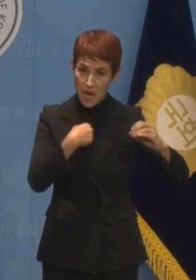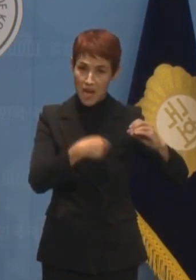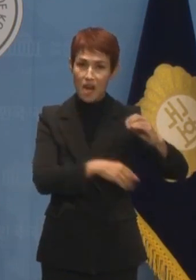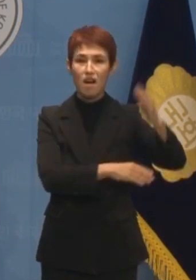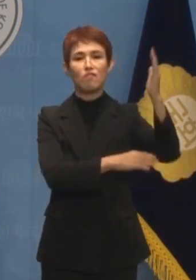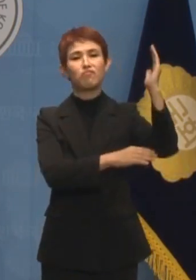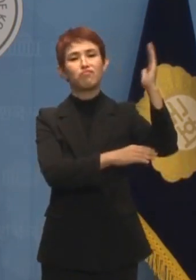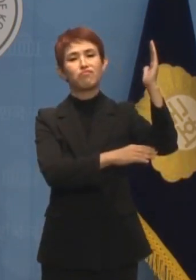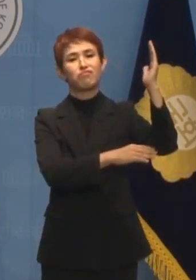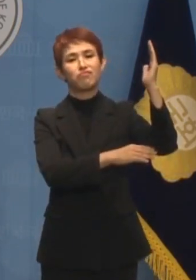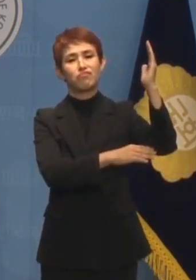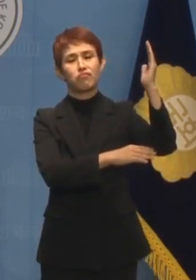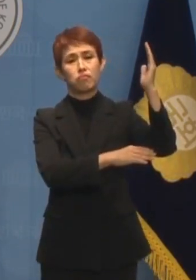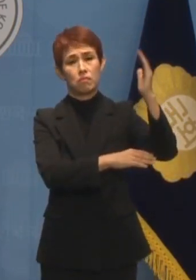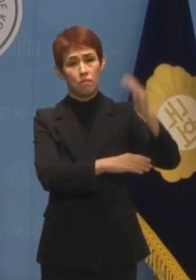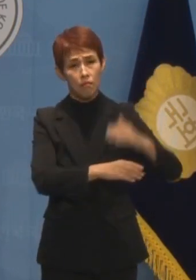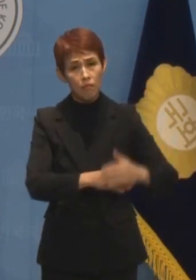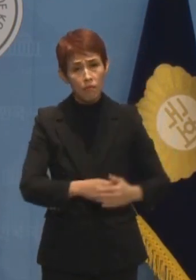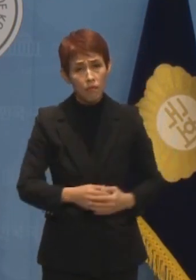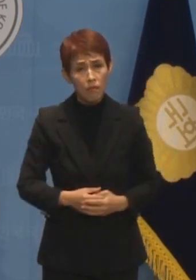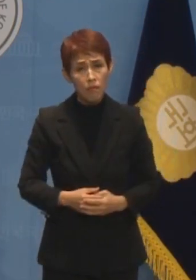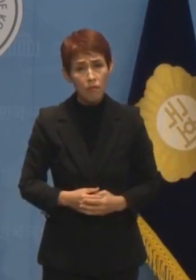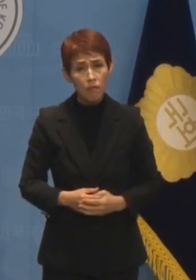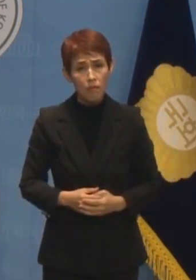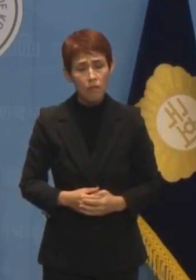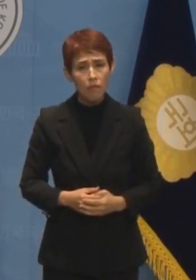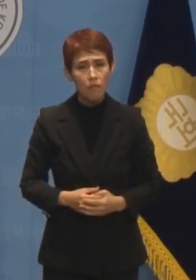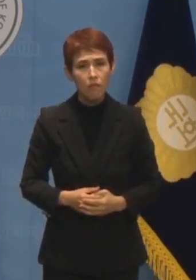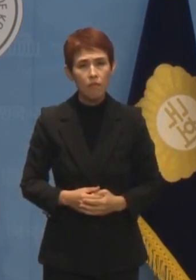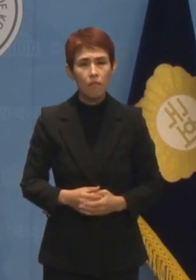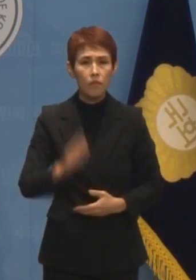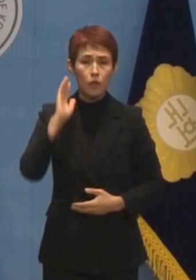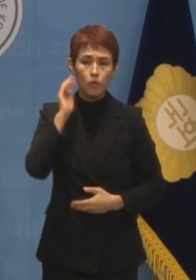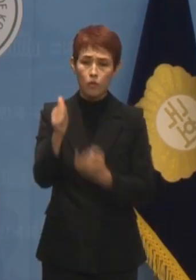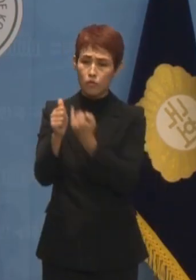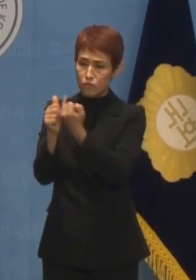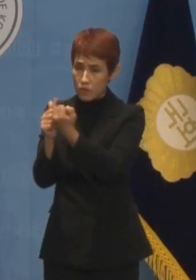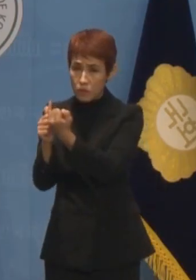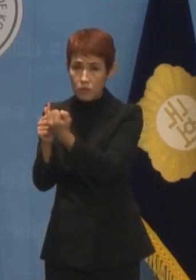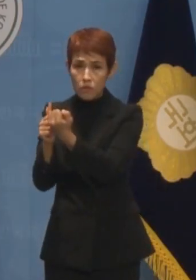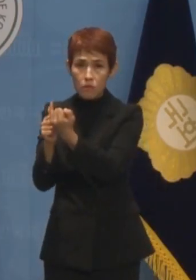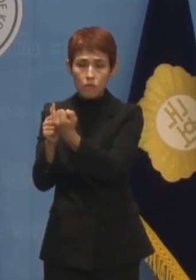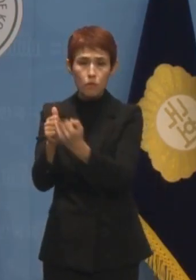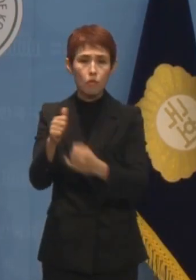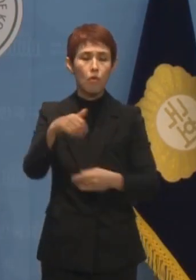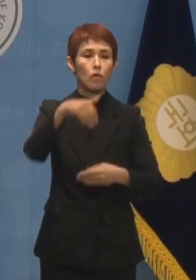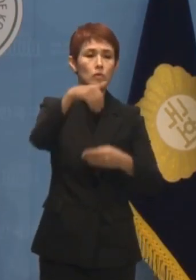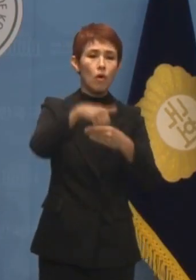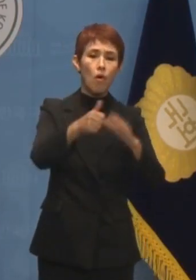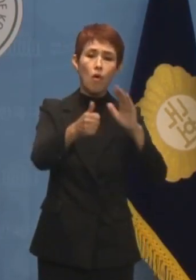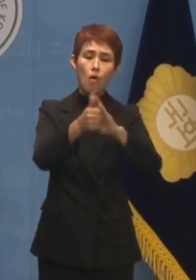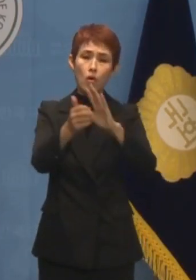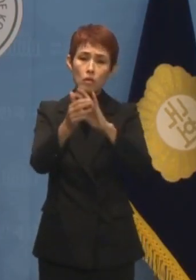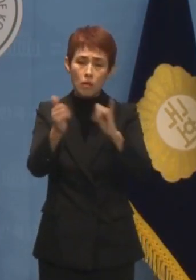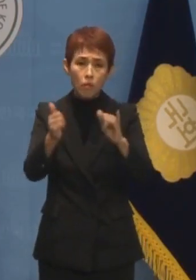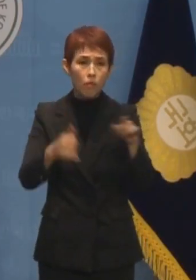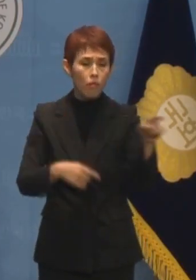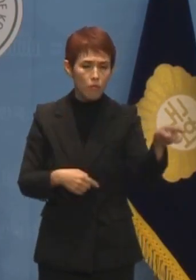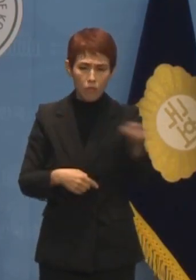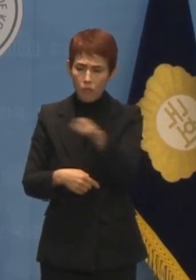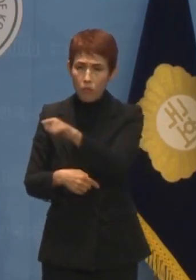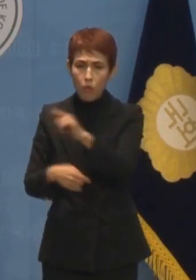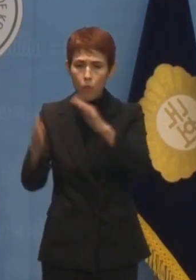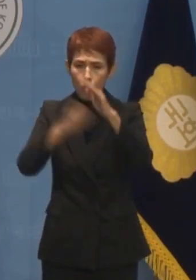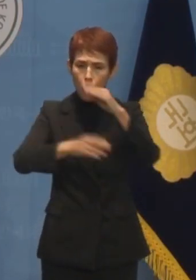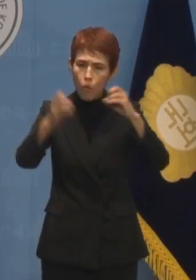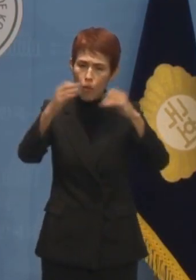실세임을 거듭 과시했습니다. 대통령 부인과 선거 컨설턴트가 무슨 공적